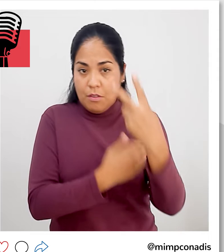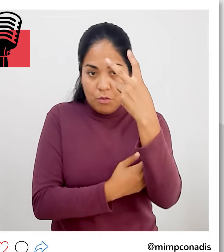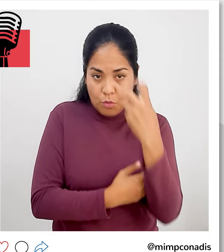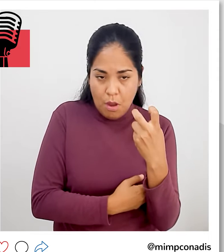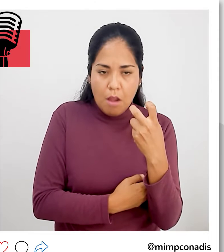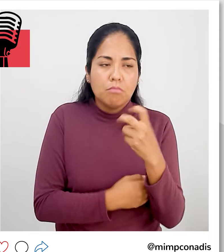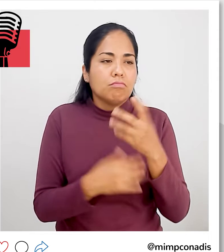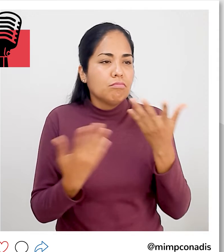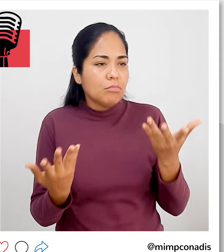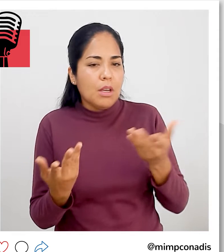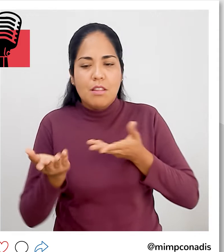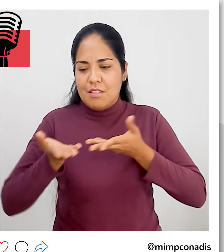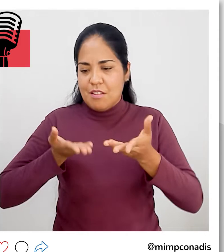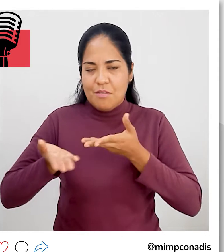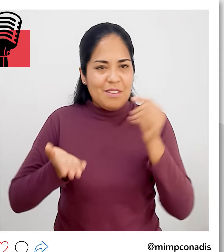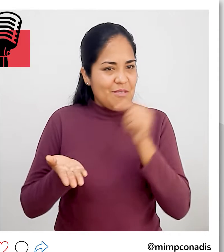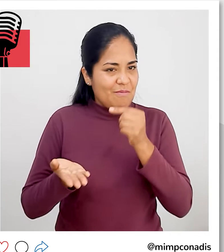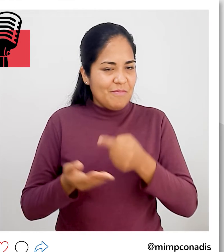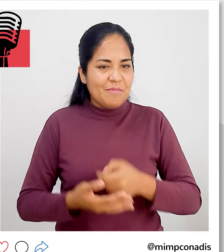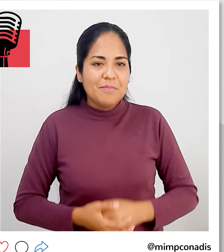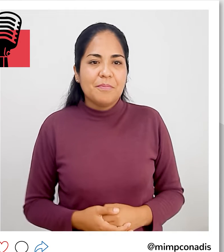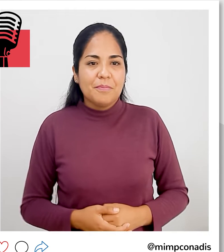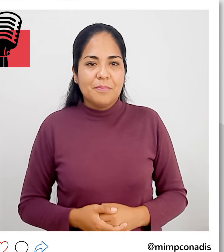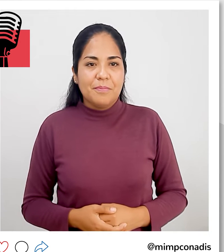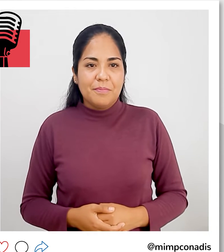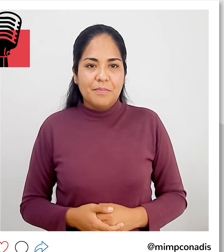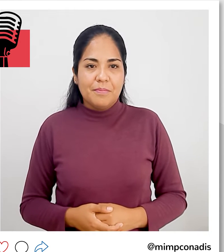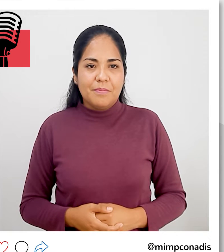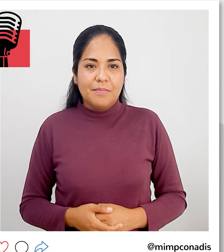discapacidad visual a través de los servicios postales.